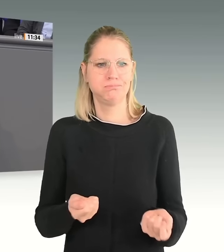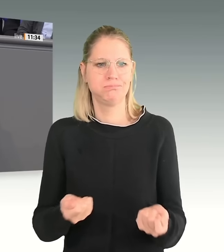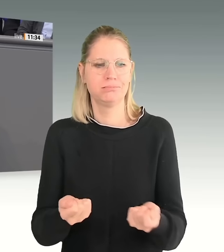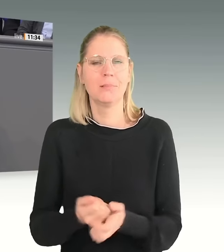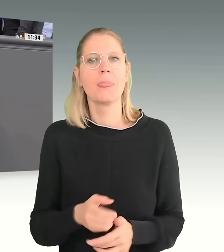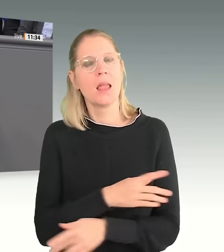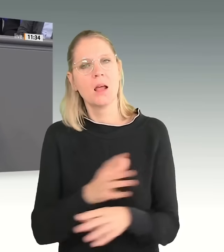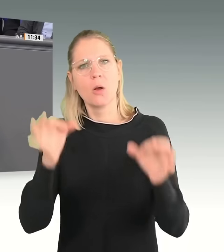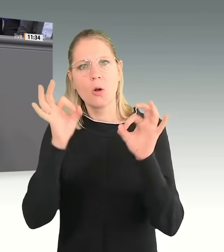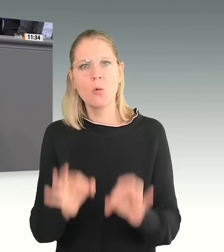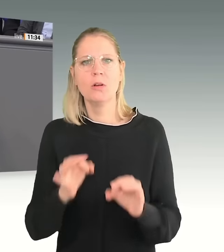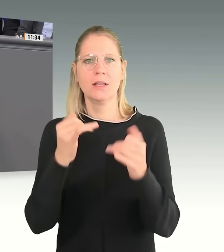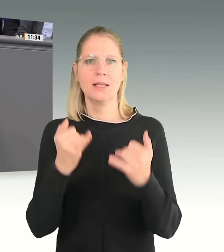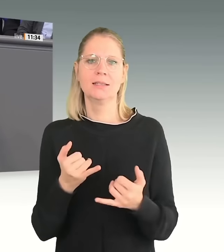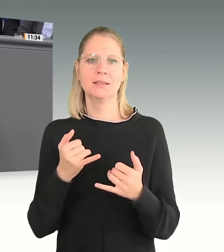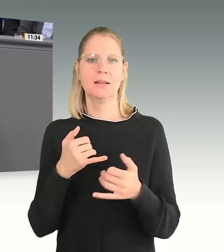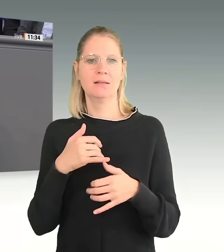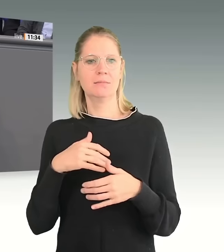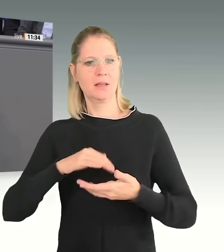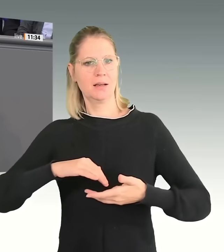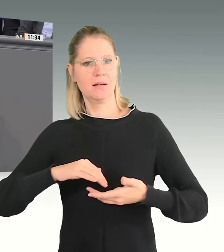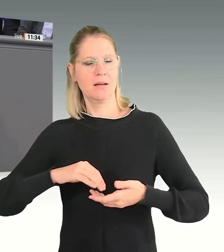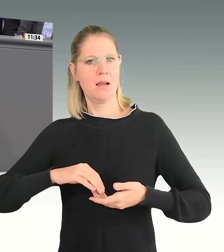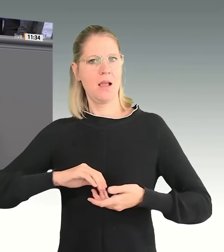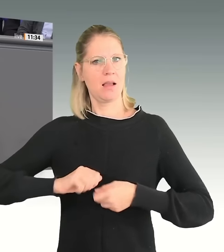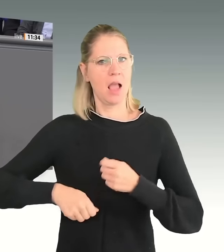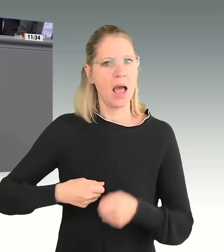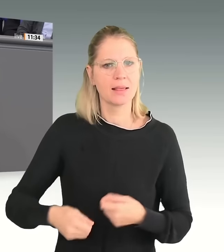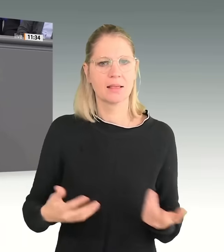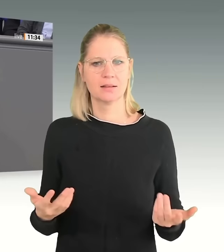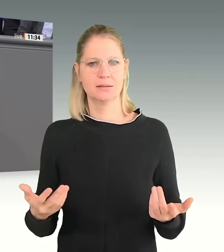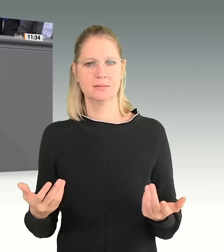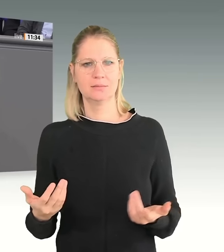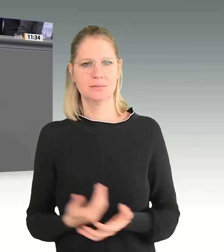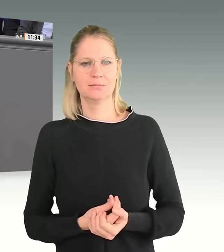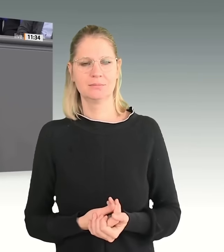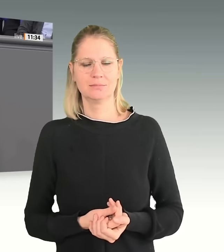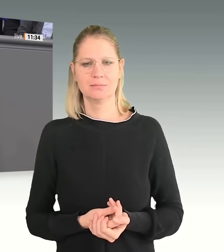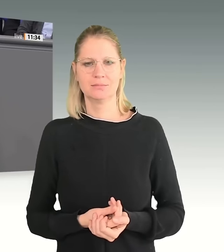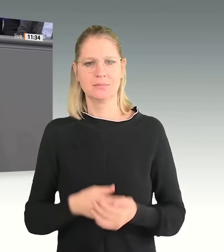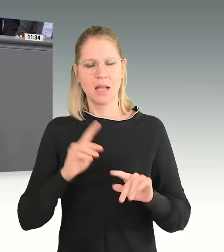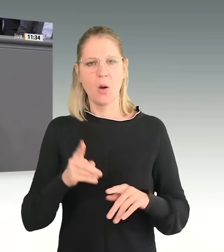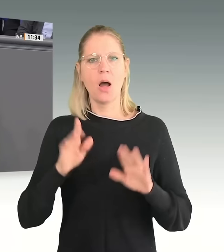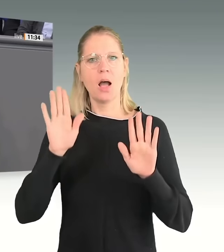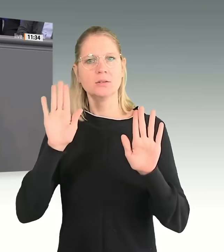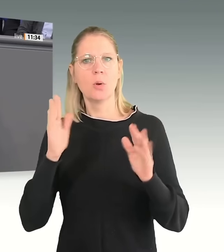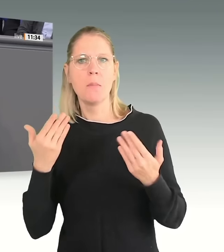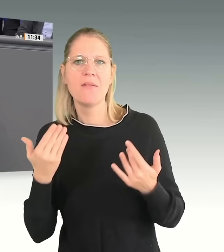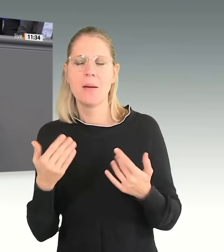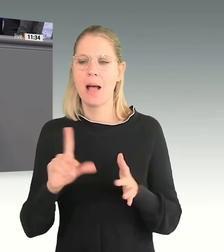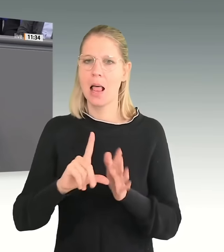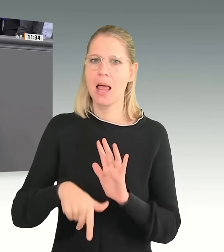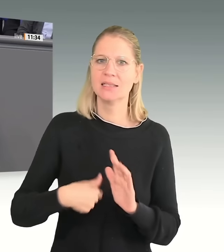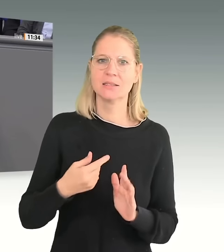gehandelt haben und dass Sie beim Bürgergeld jetzt beim Asylbewerberleistungsgesetz auf die 36